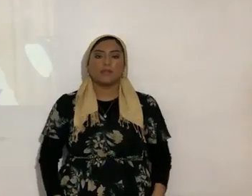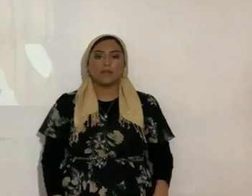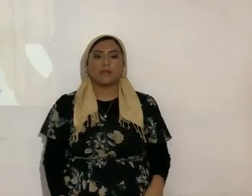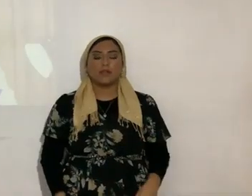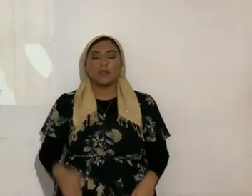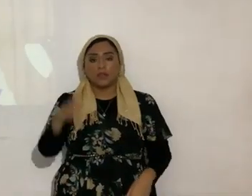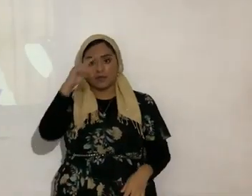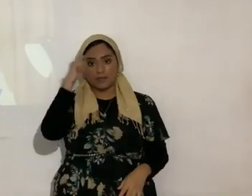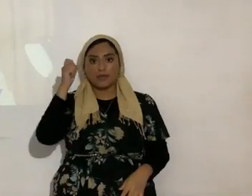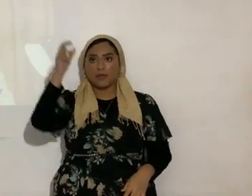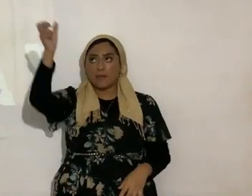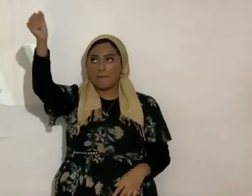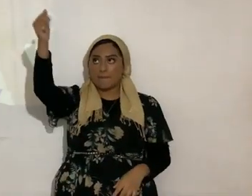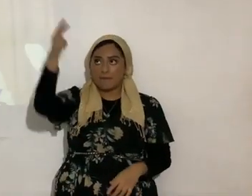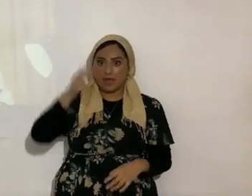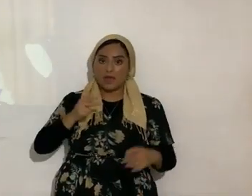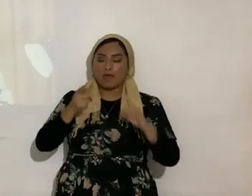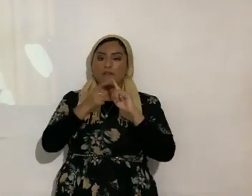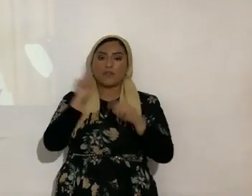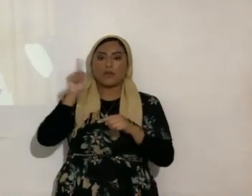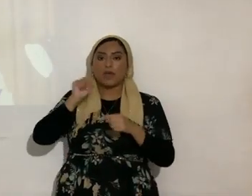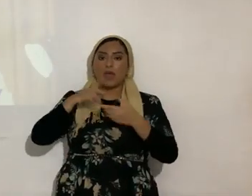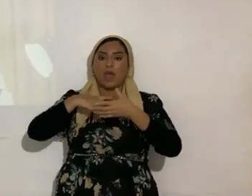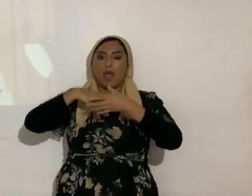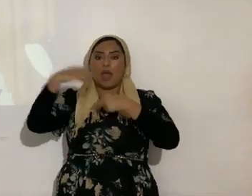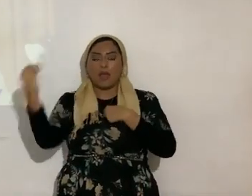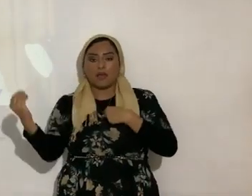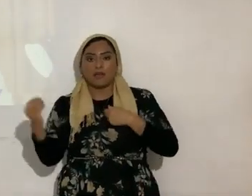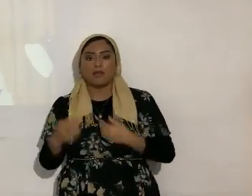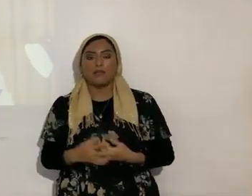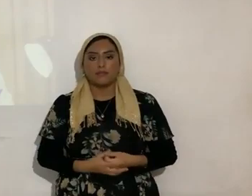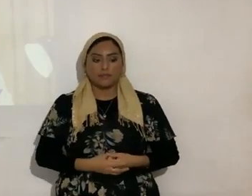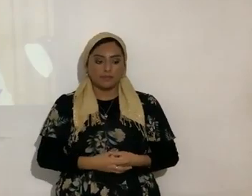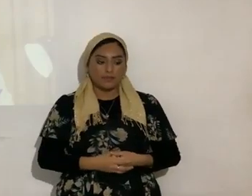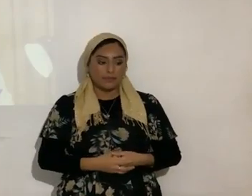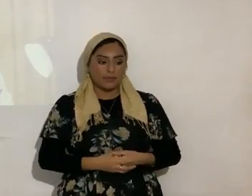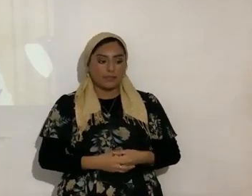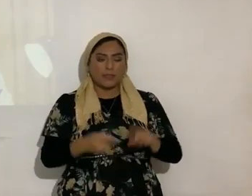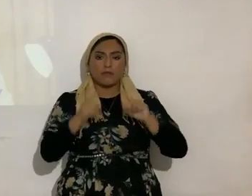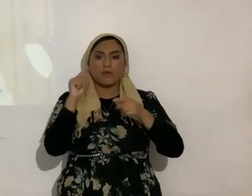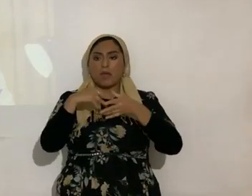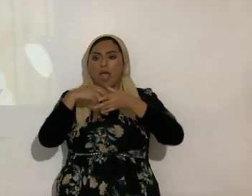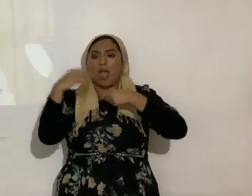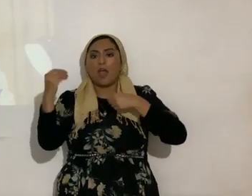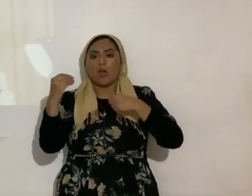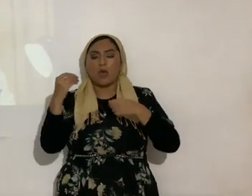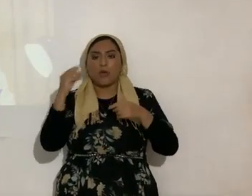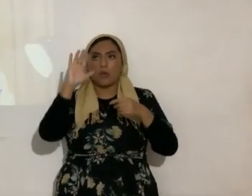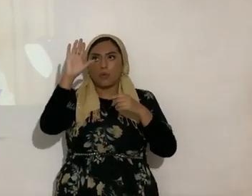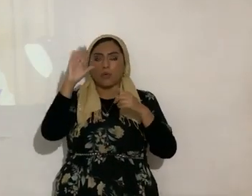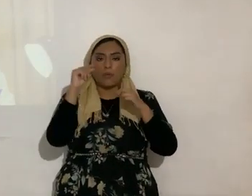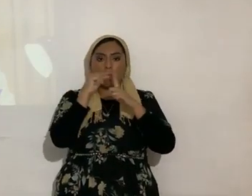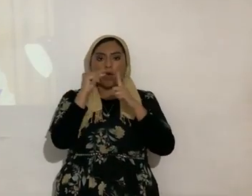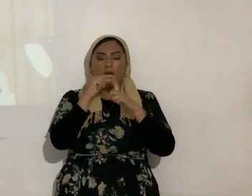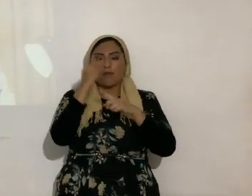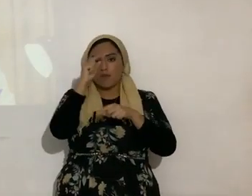porque regresan de donde salieron ¿de dónde salió la palabra para hacer un milagro? para que se realizara un